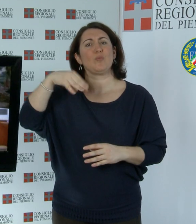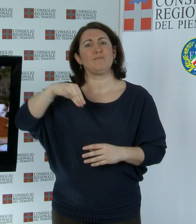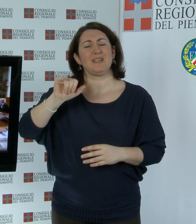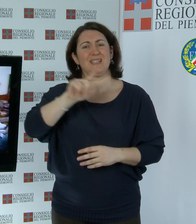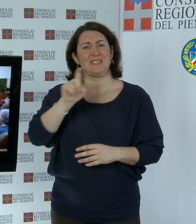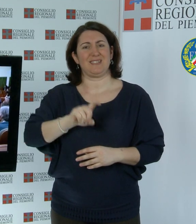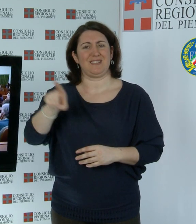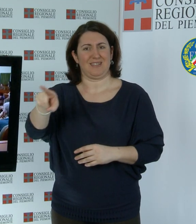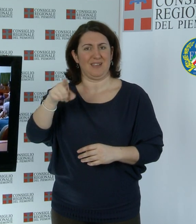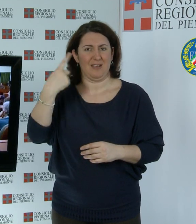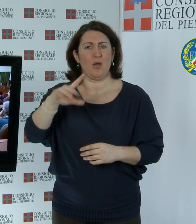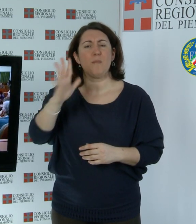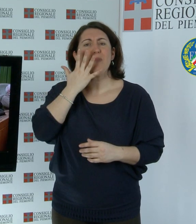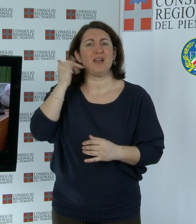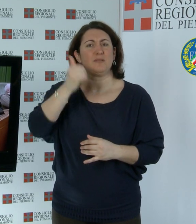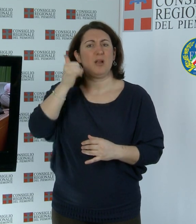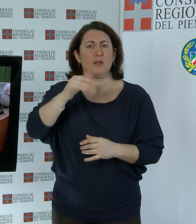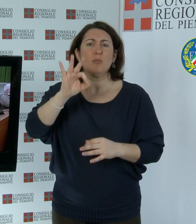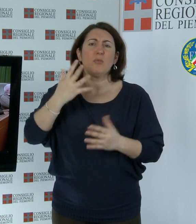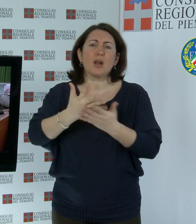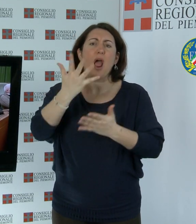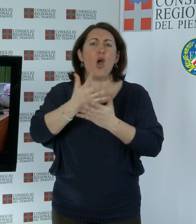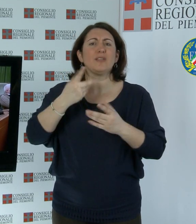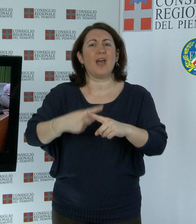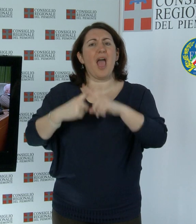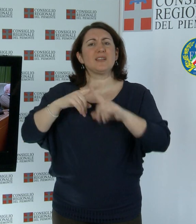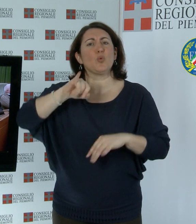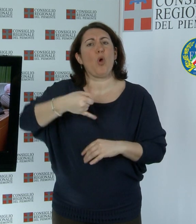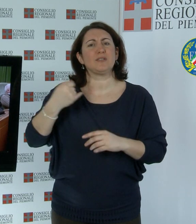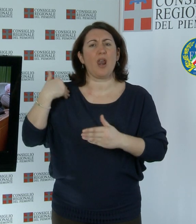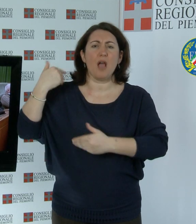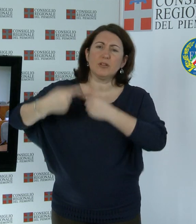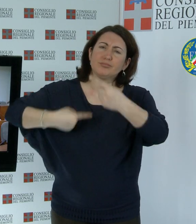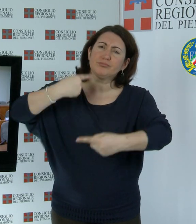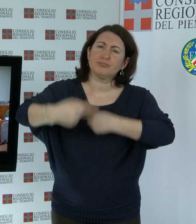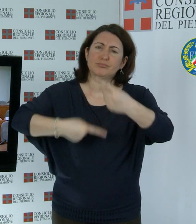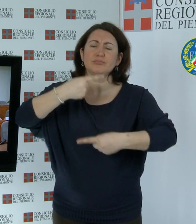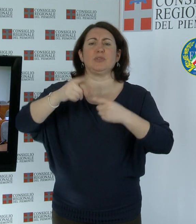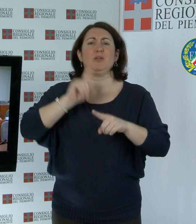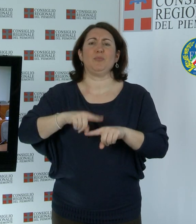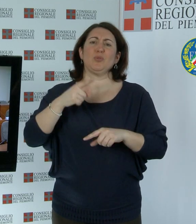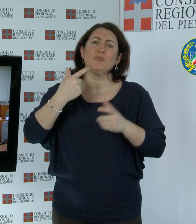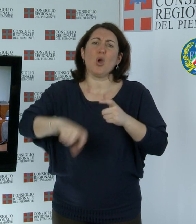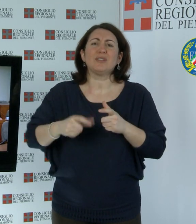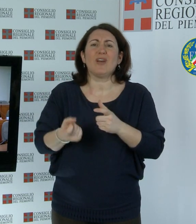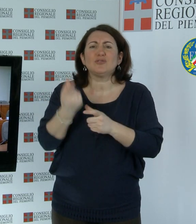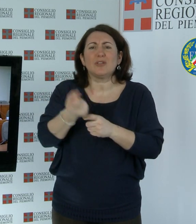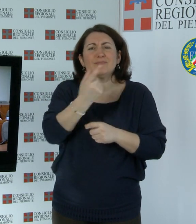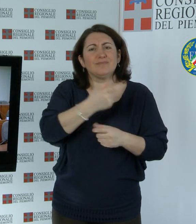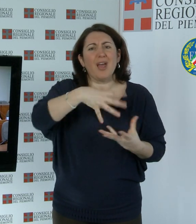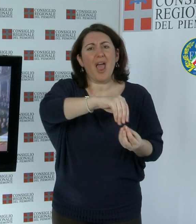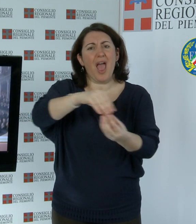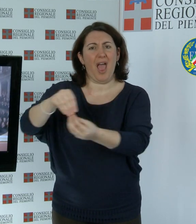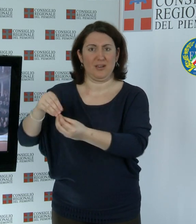Il volume ripercorre la genesi del conflitto nella ex Jugoslavia e ne contesta le motivazioni etniche. Con l'autore sono intervenuti Roberto